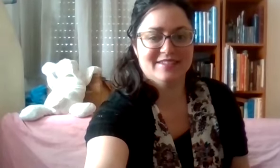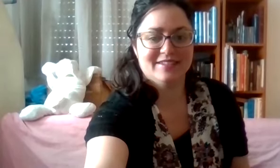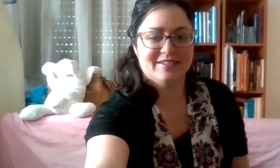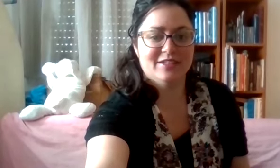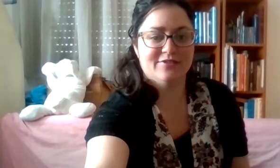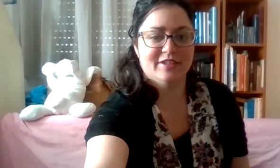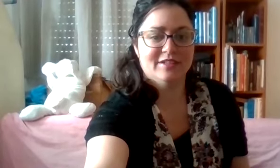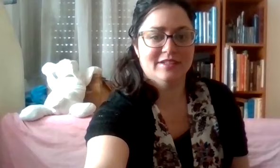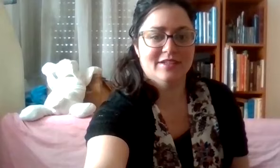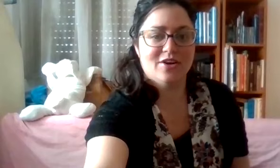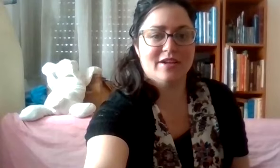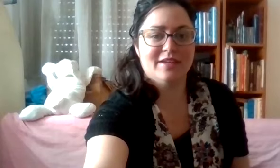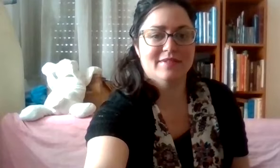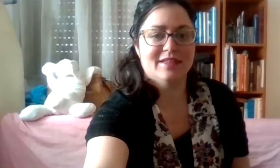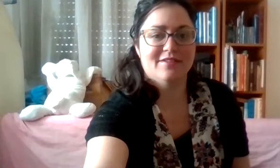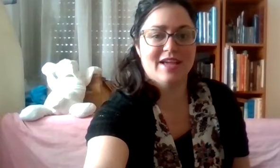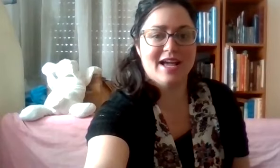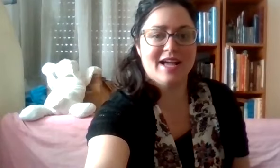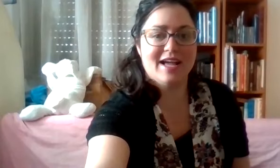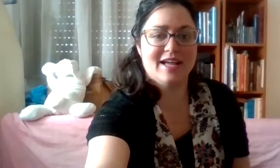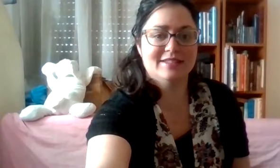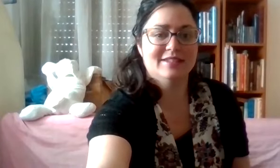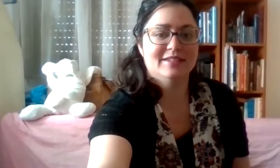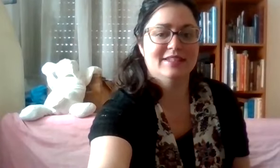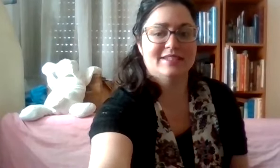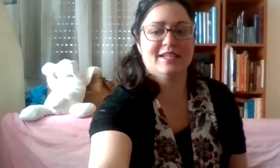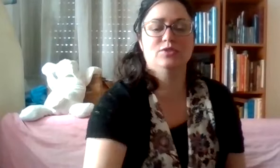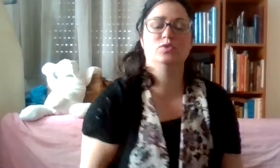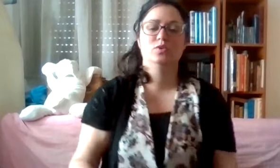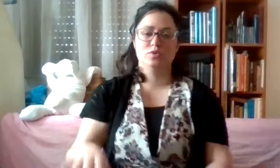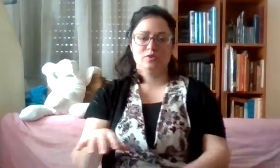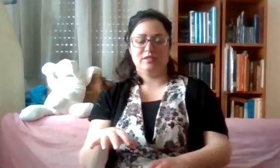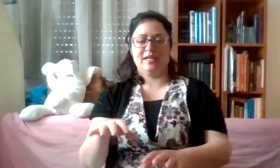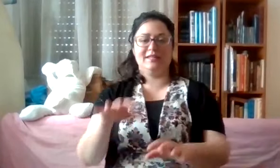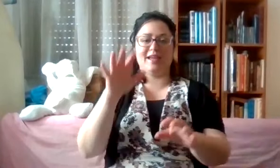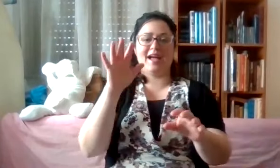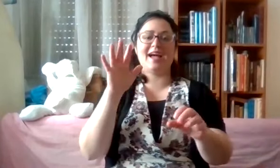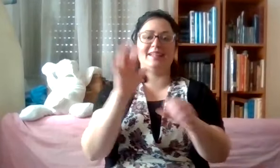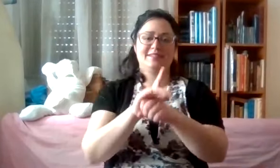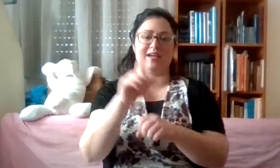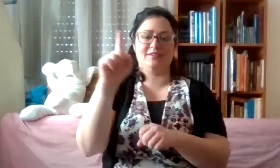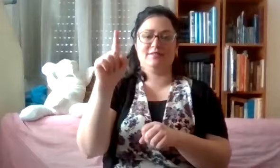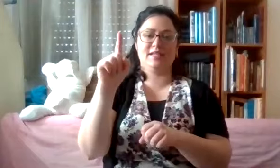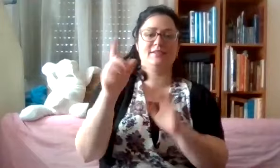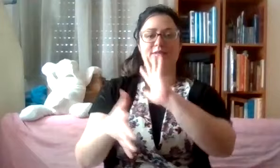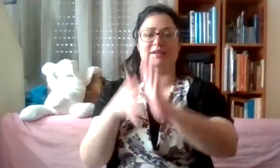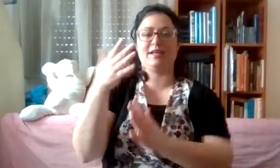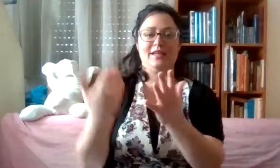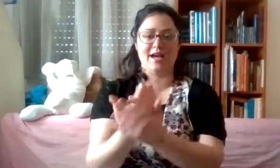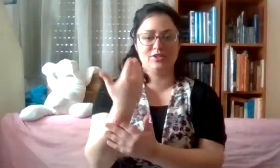יופי. אוקיי. ואז יש לנו את 11. זה סימן חדש.